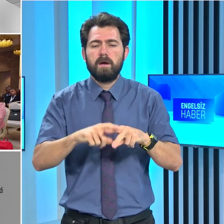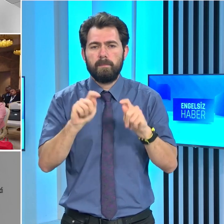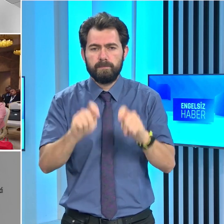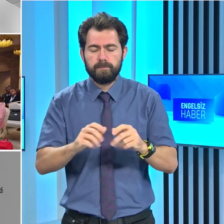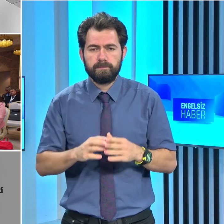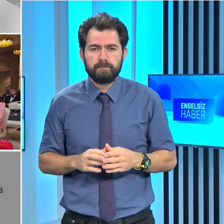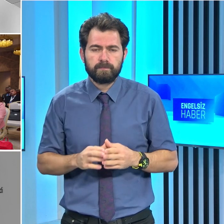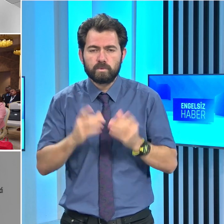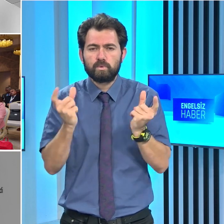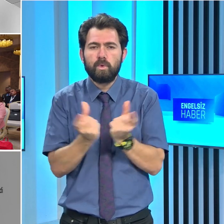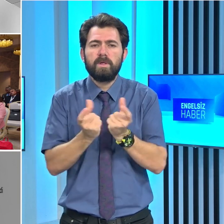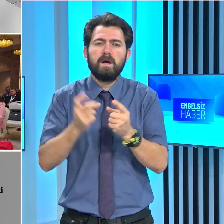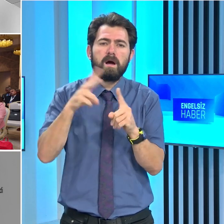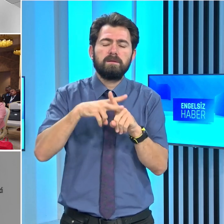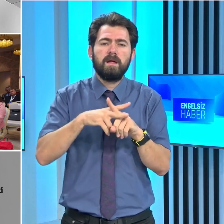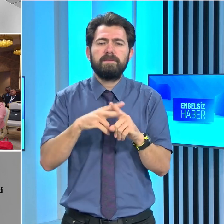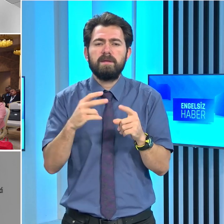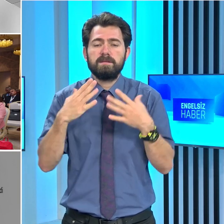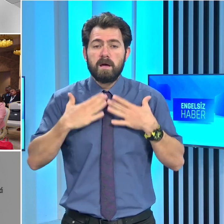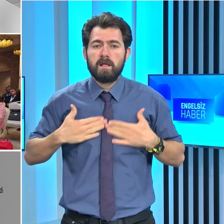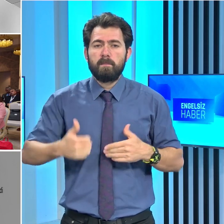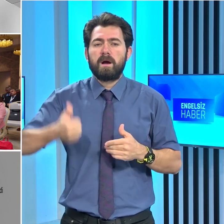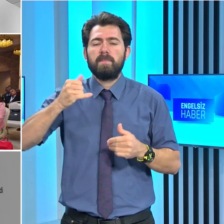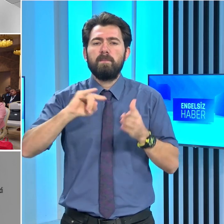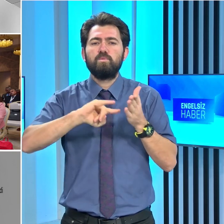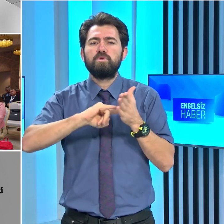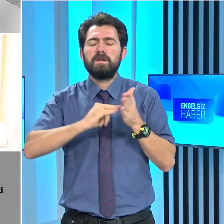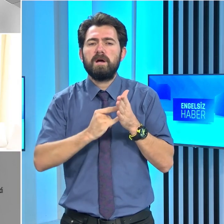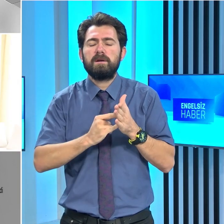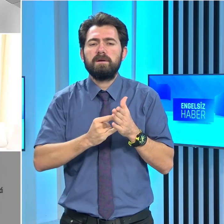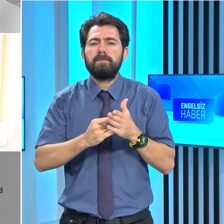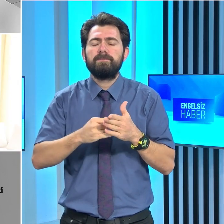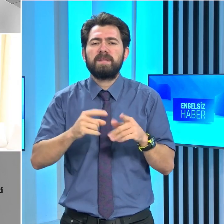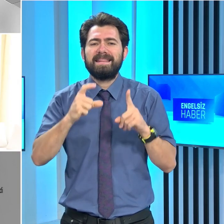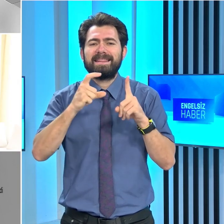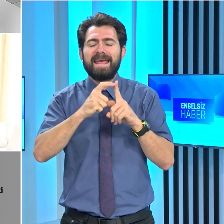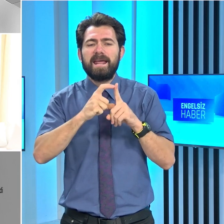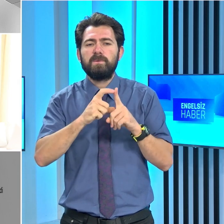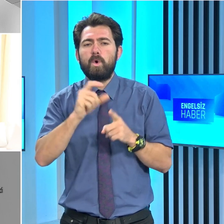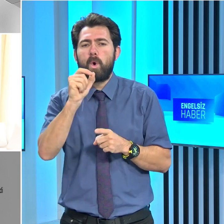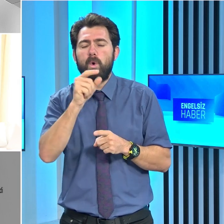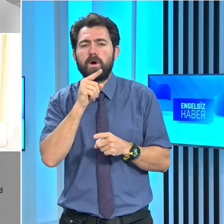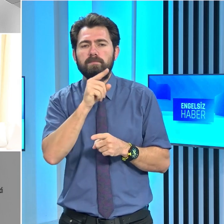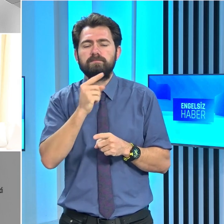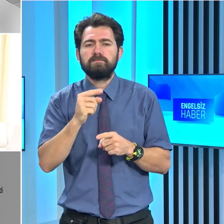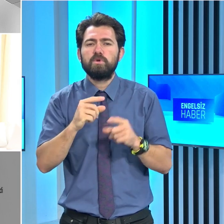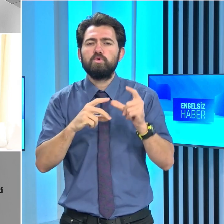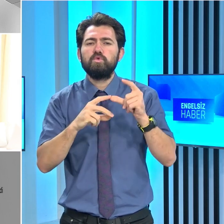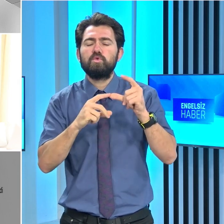Toplantıya katılan Sağlık Bakanlığı Müsteşarı Doçen Doktor Deren Oygar,